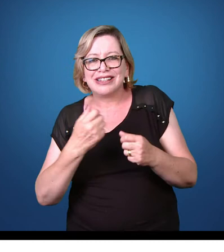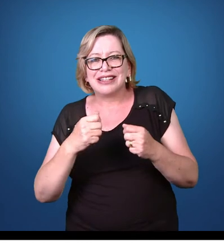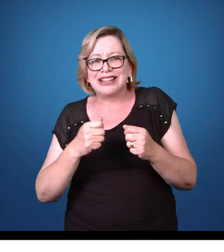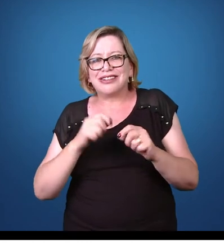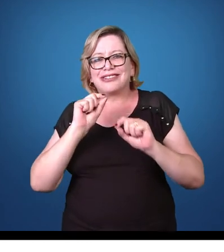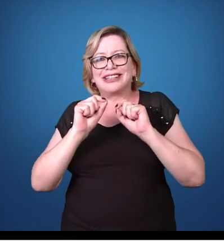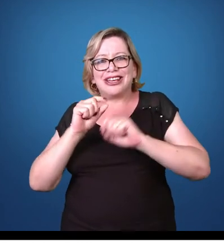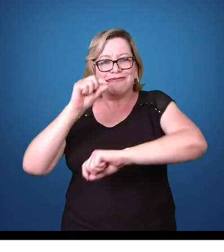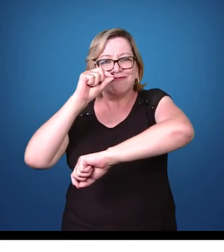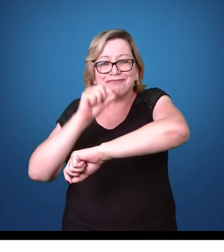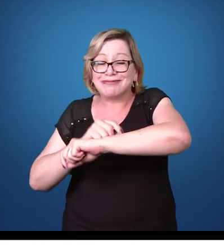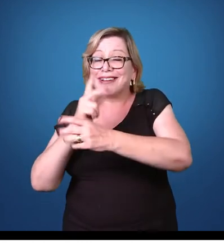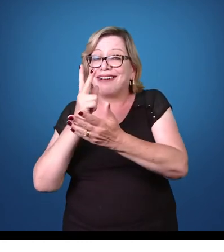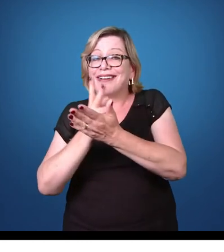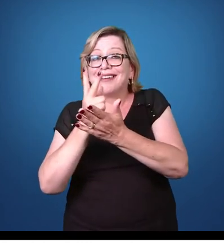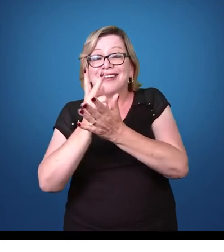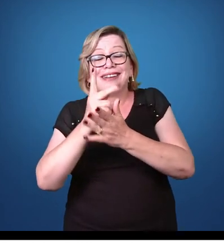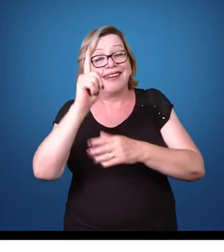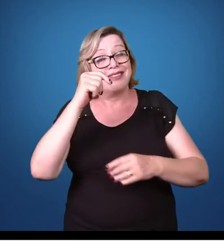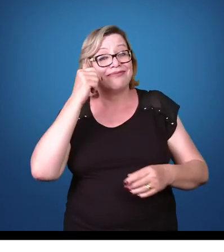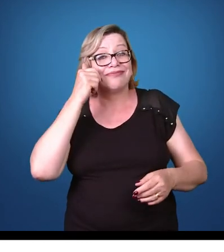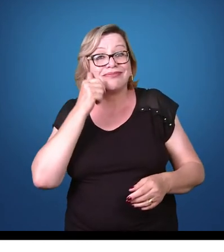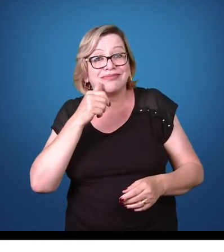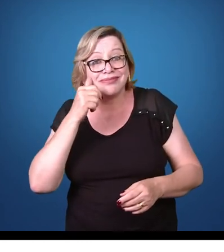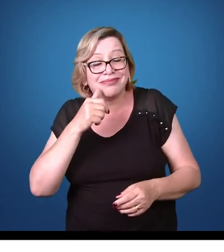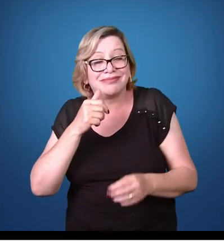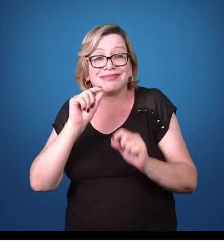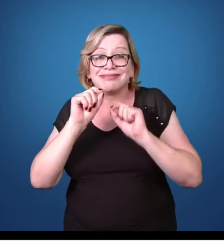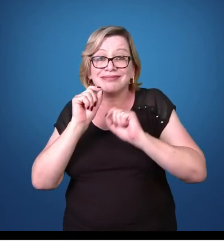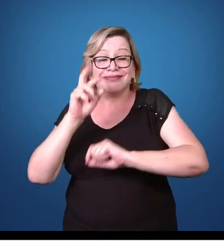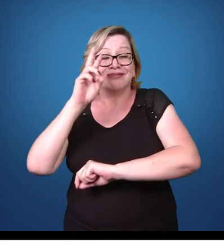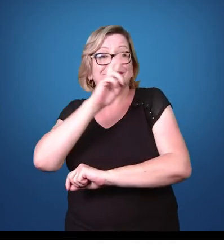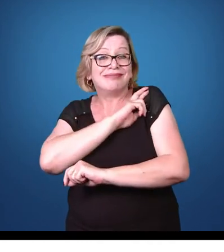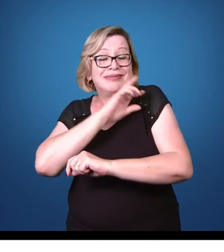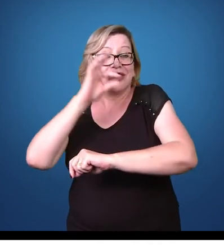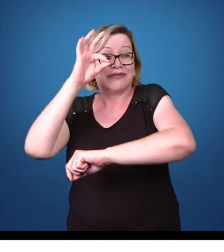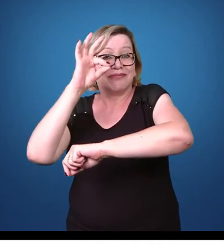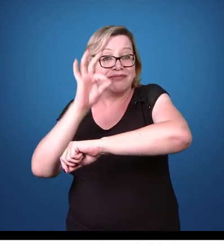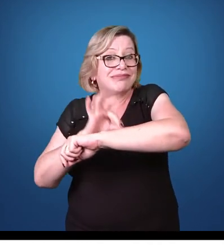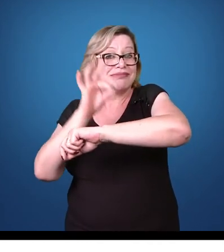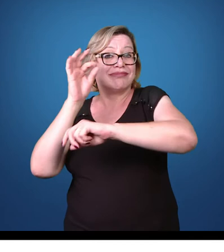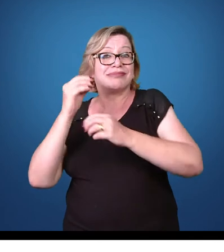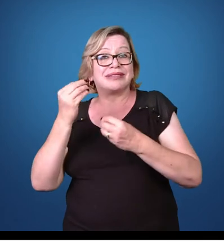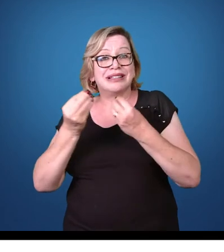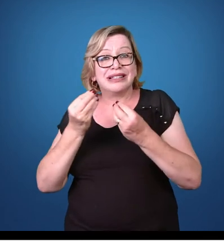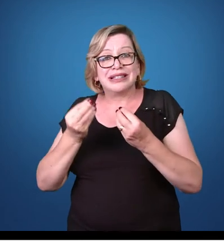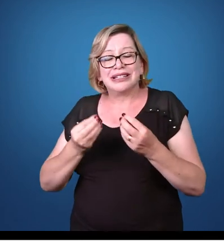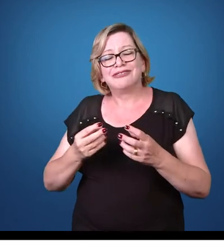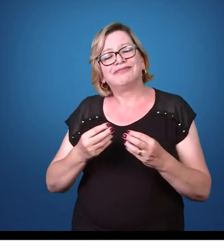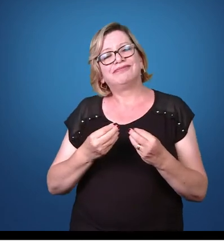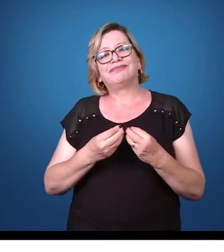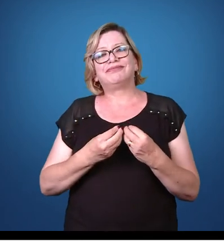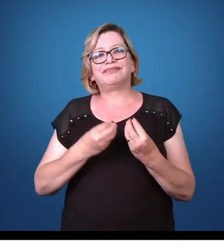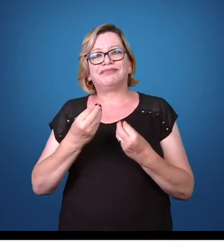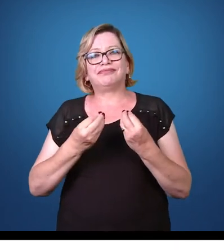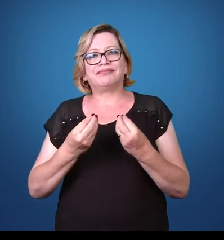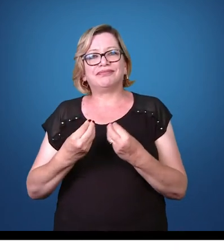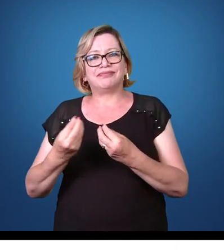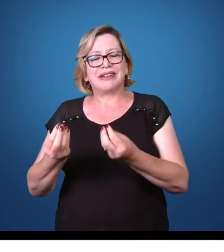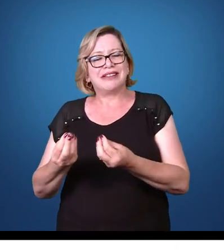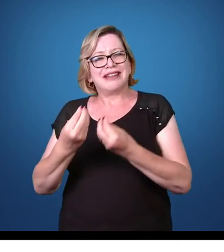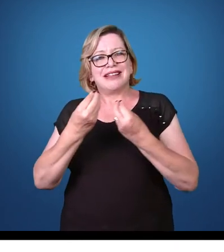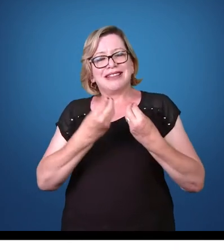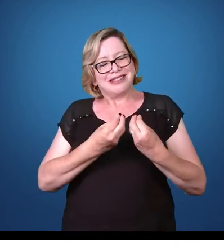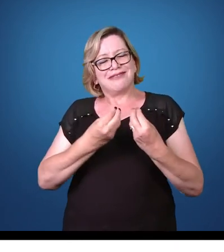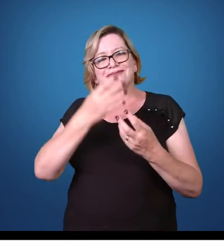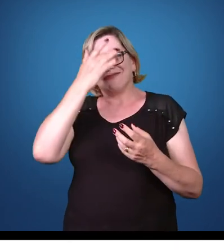responsáveis por picar e às vezes está vinculando algum tipo de parasita para os seus